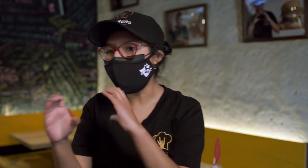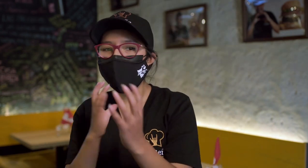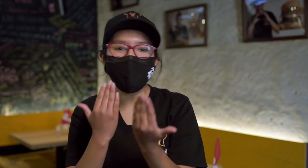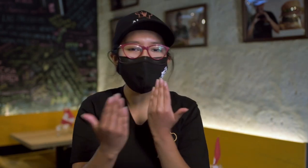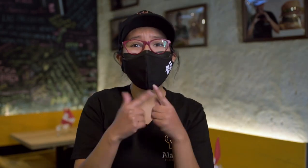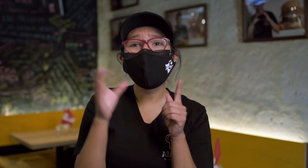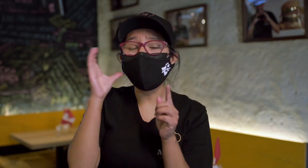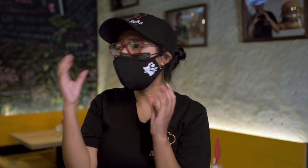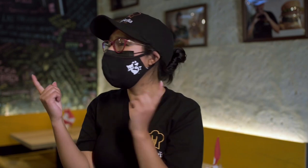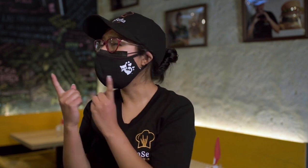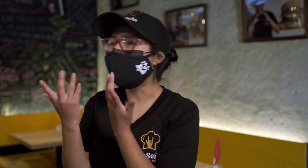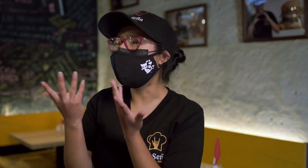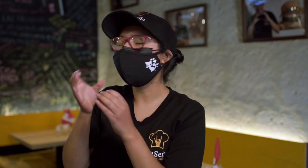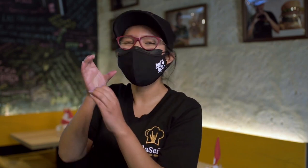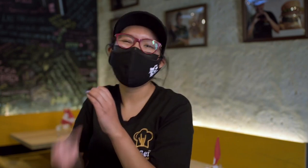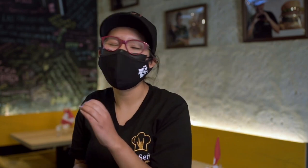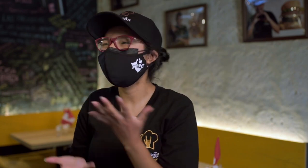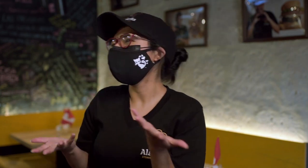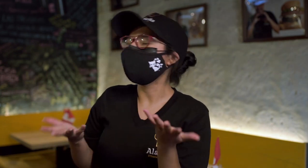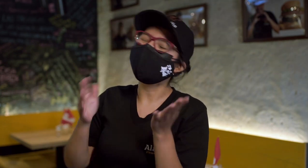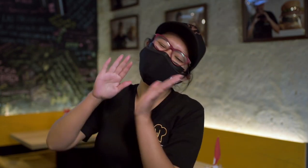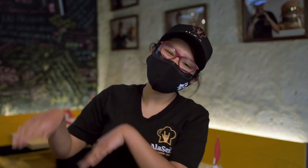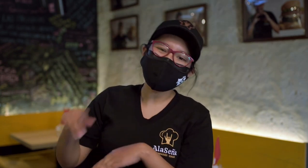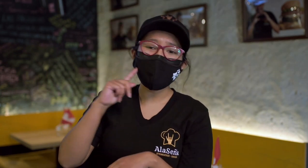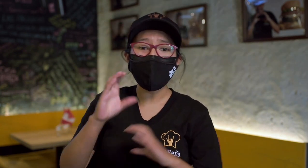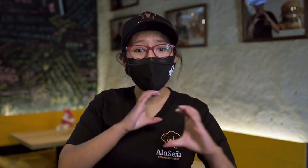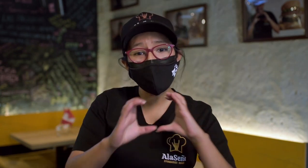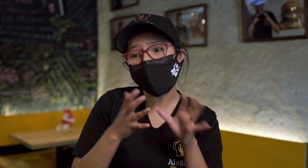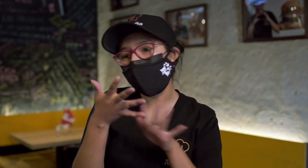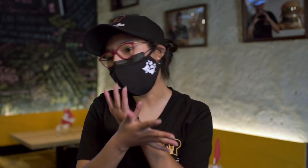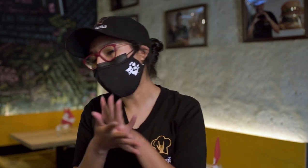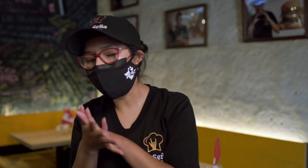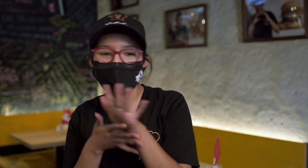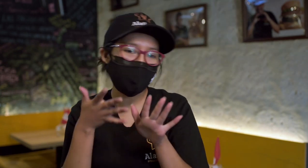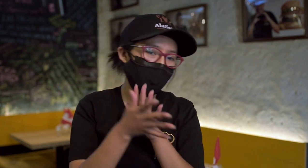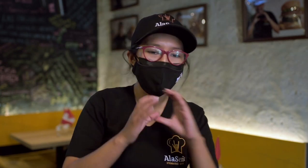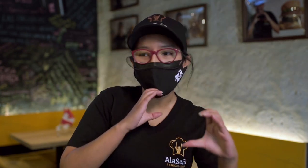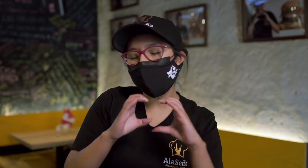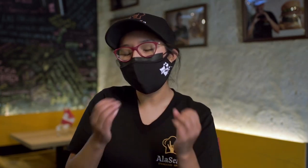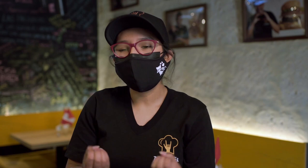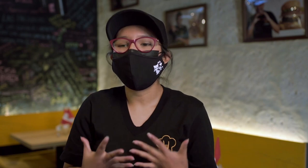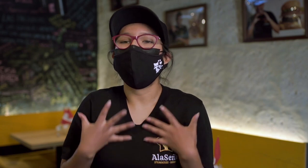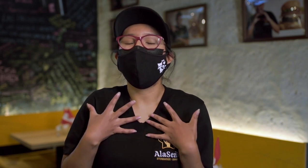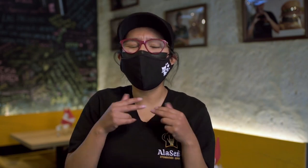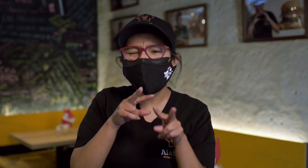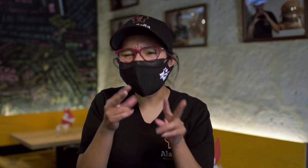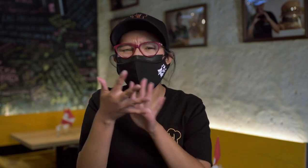ya con los oyentes no me he podido comunicar. Y más me he comunicado con nosotros y con las señas. Y de esa forma es la que me ayudó a mí a entender mucho más y